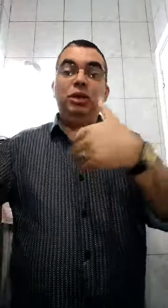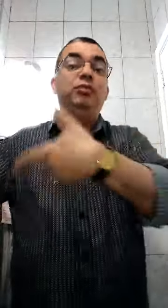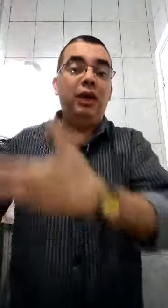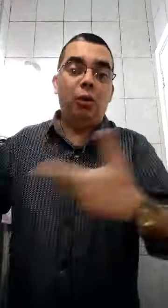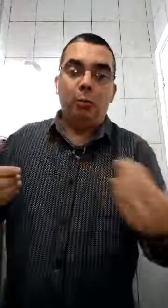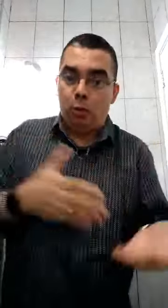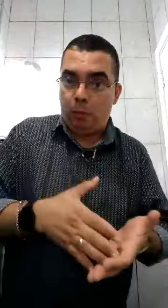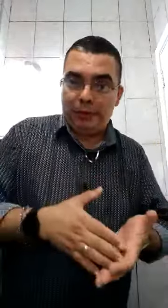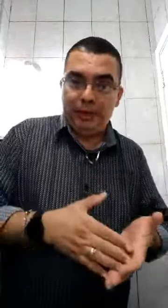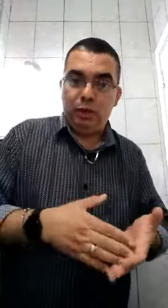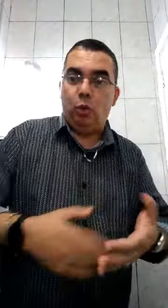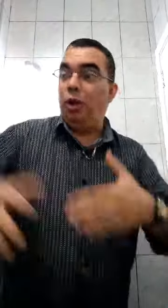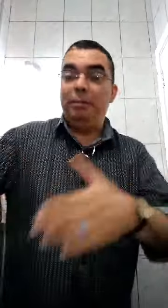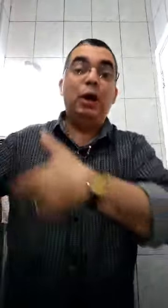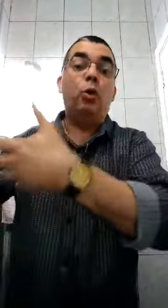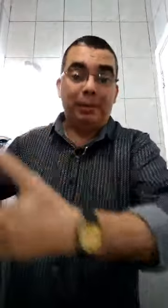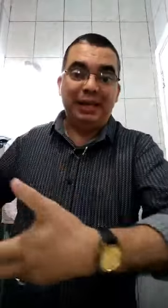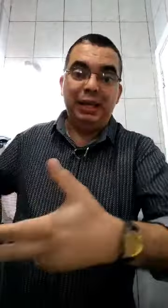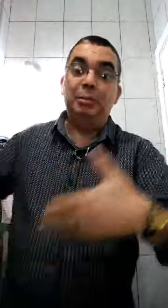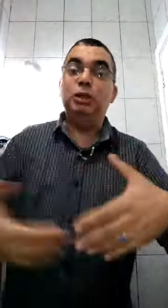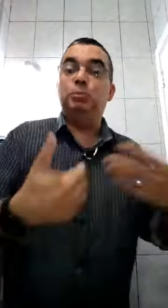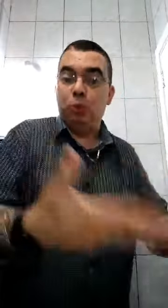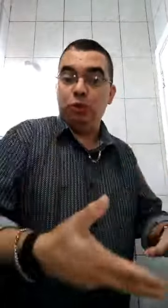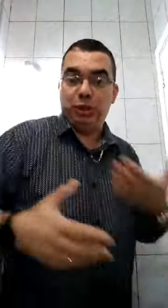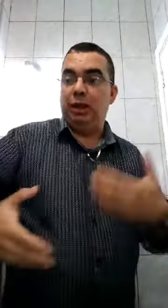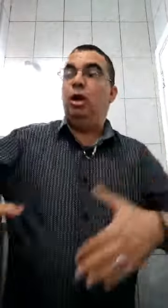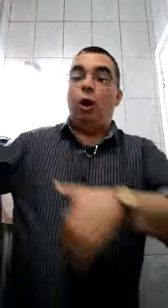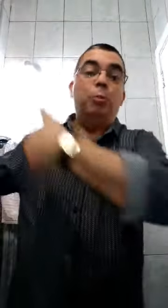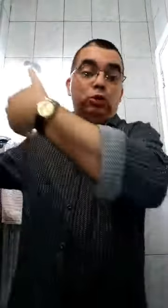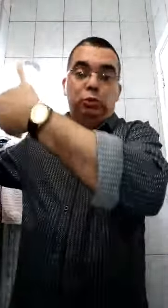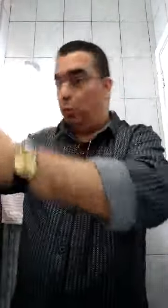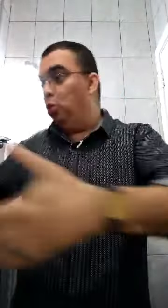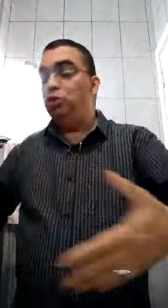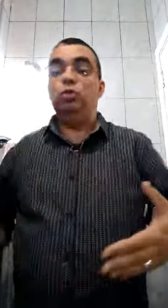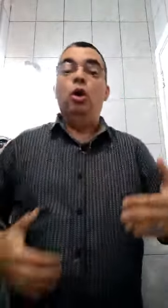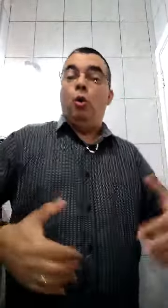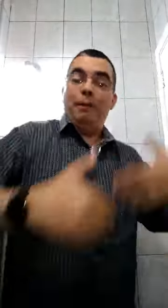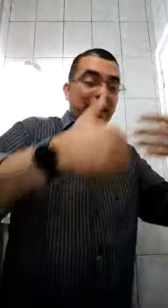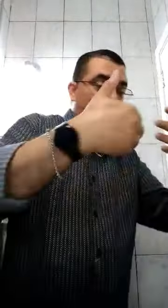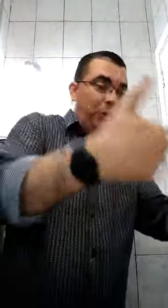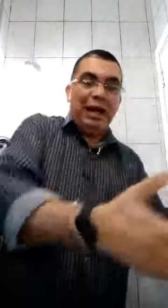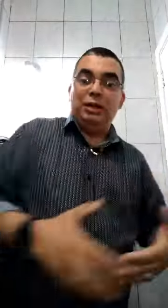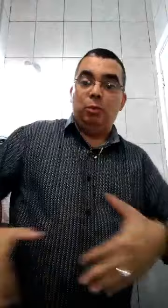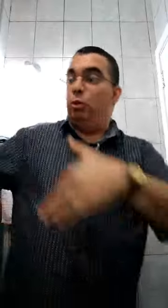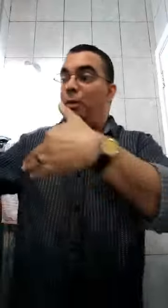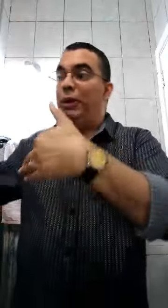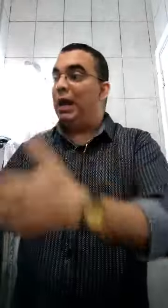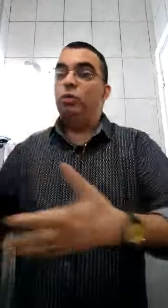infiel ao meu companheiro, ou a minha companheira, a minha esposa, ao meu esposo, ou a minha namorada, ao meu namorado.